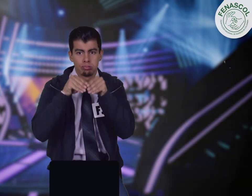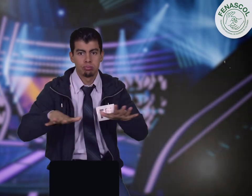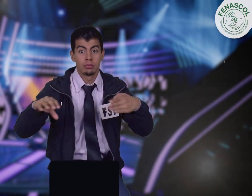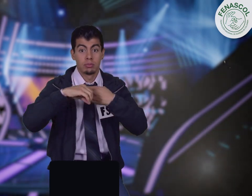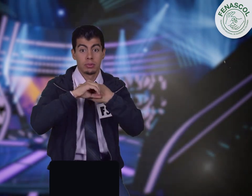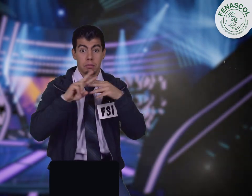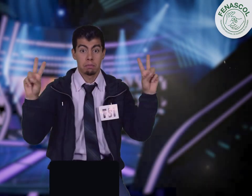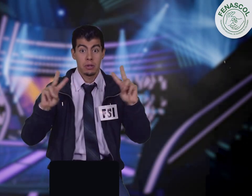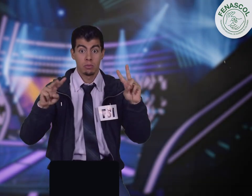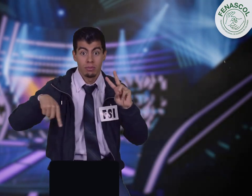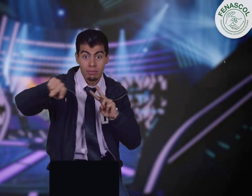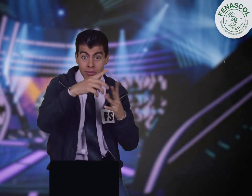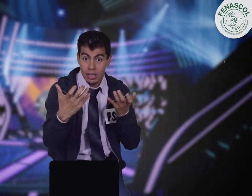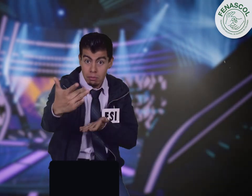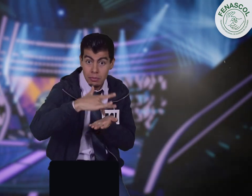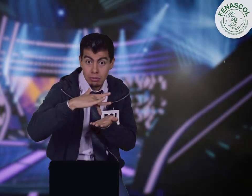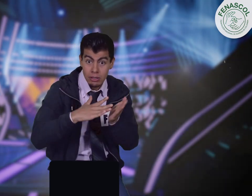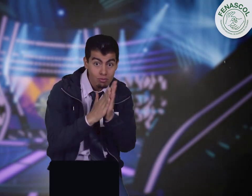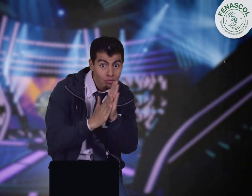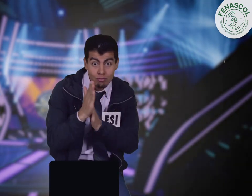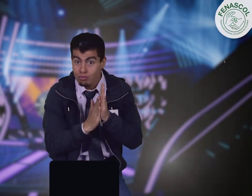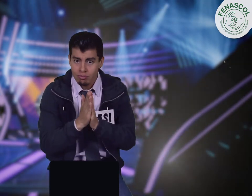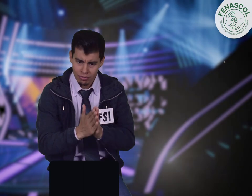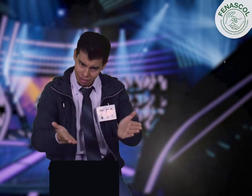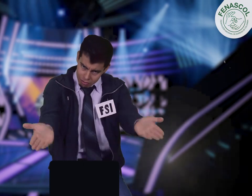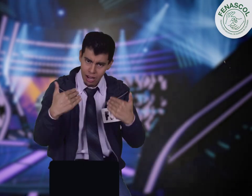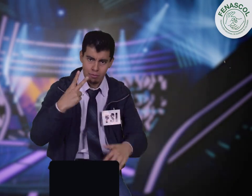vivo de Instagram. ¿Quieren participar? ¡Adelante! ¡Nos vemos!